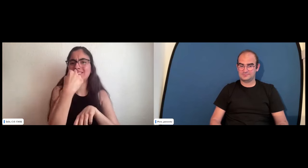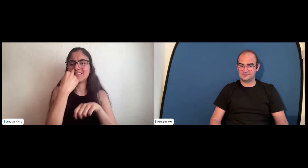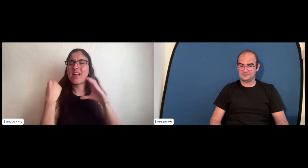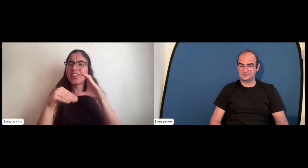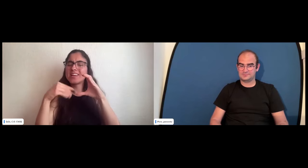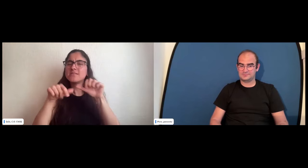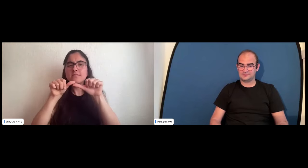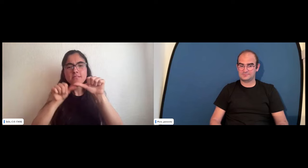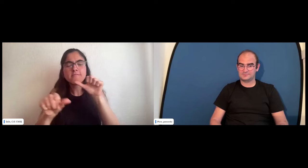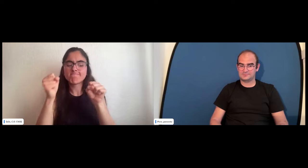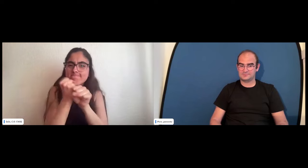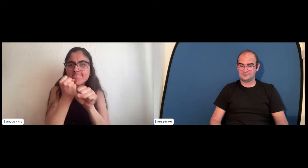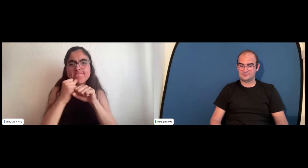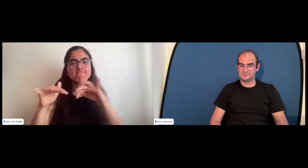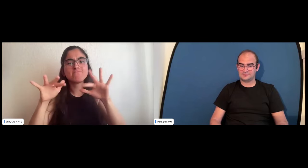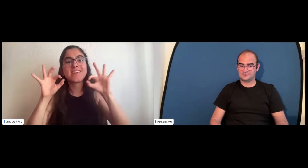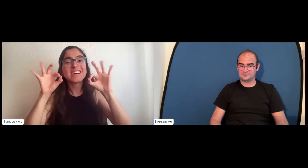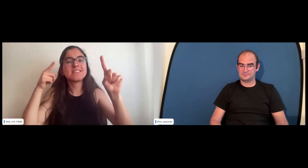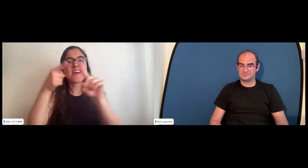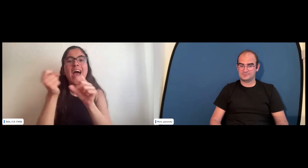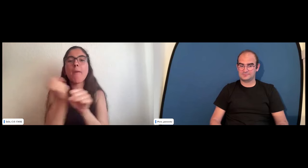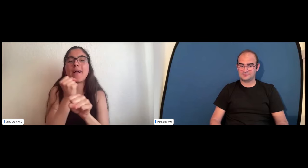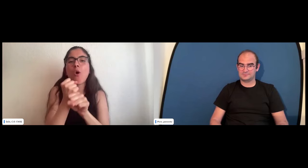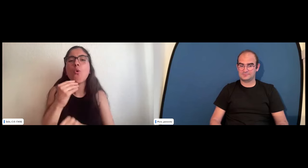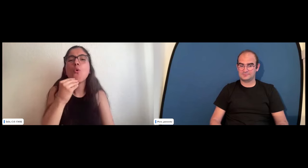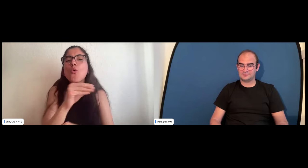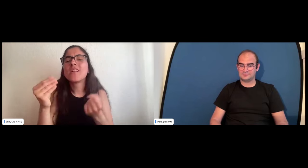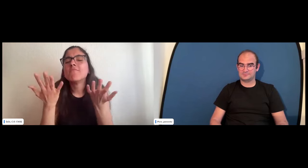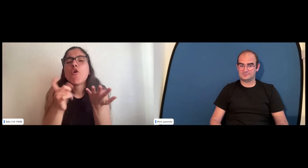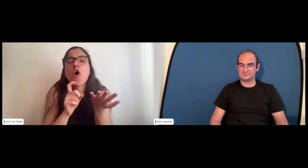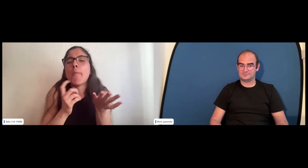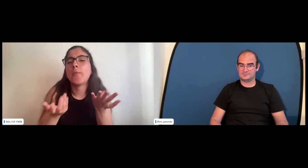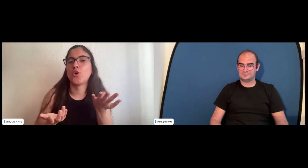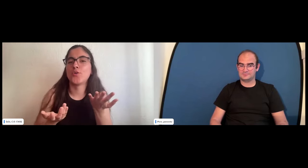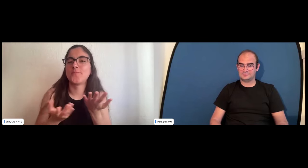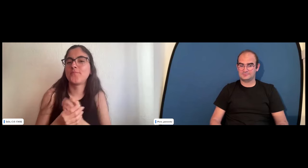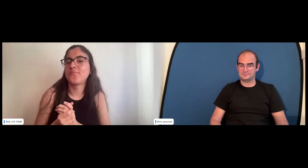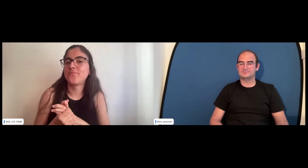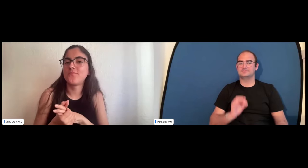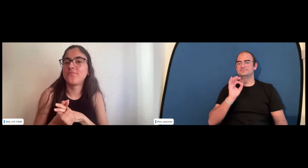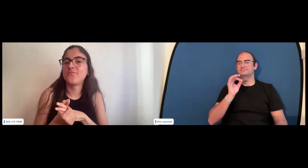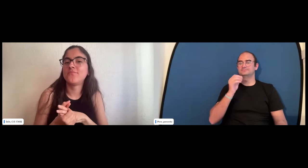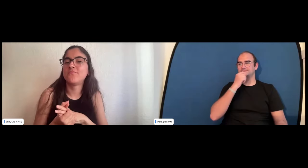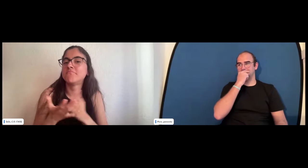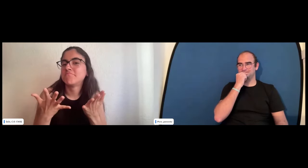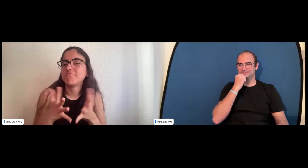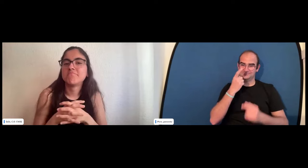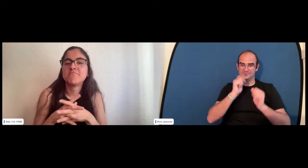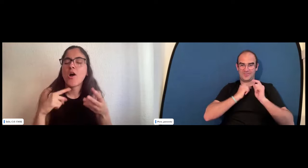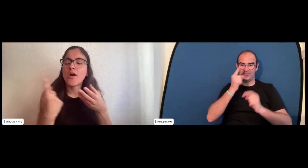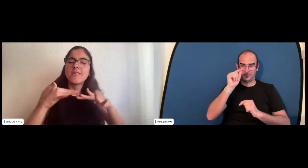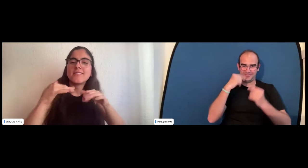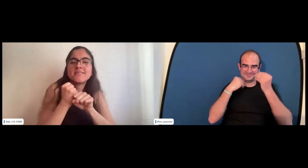ámbito del empleo y de la búsqueda de empleo ahora mismo a la hora de la CJS cuando los jóvenes tienen que buscar empleo ¿cómo les